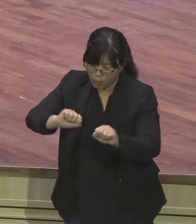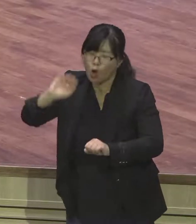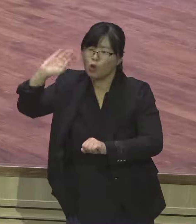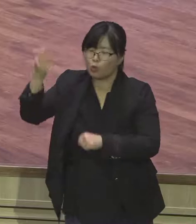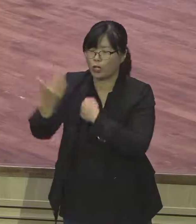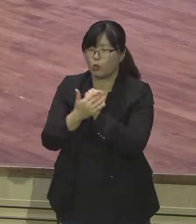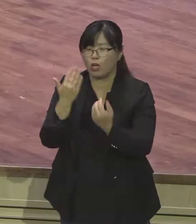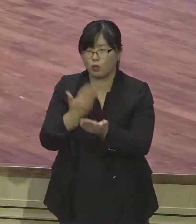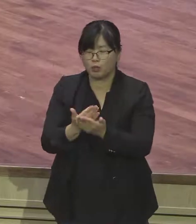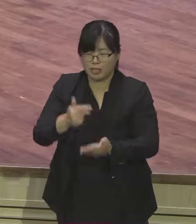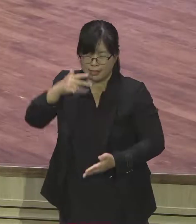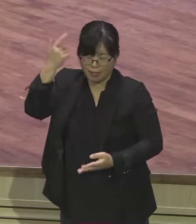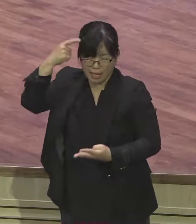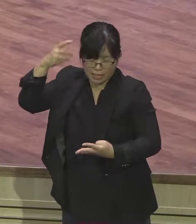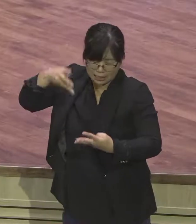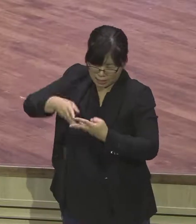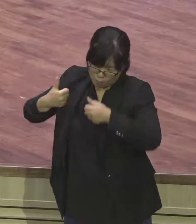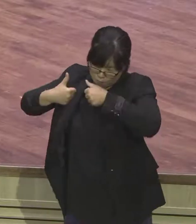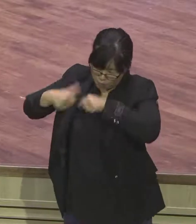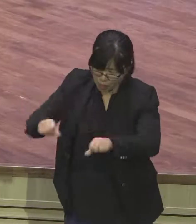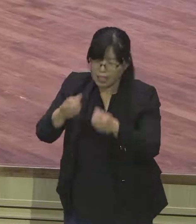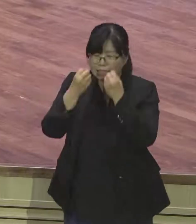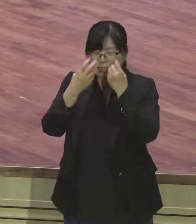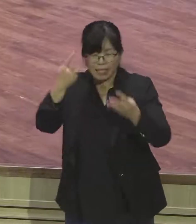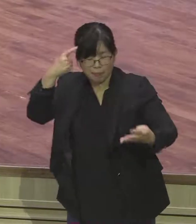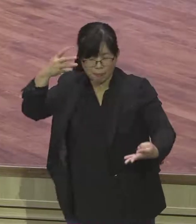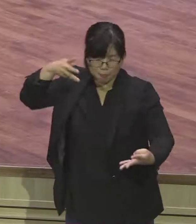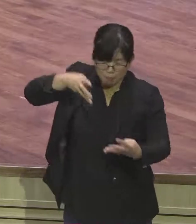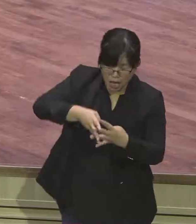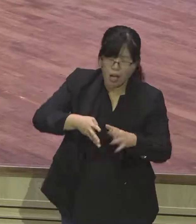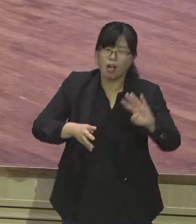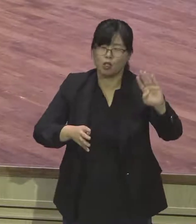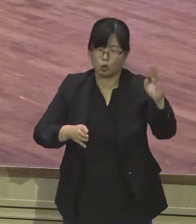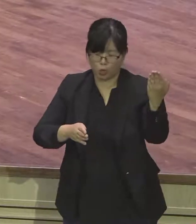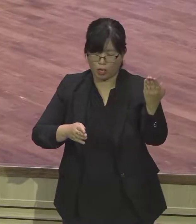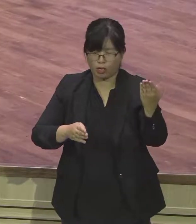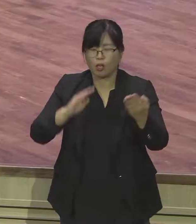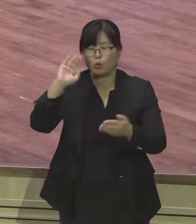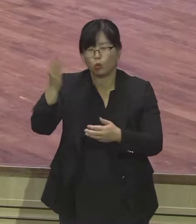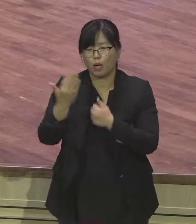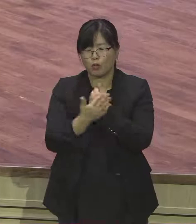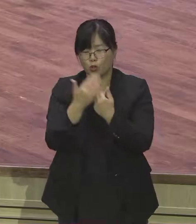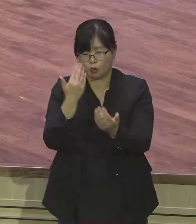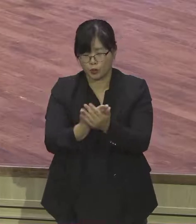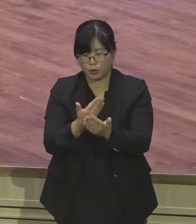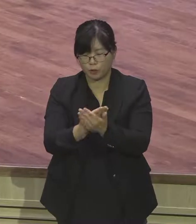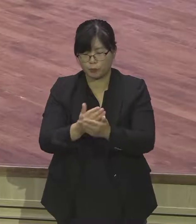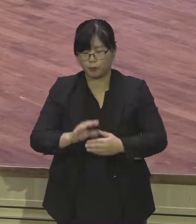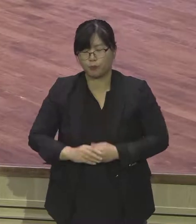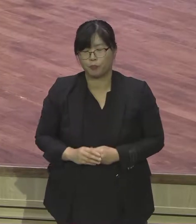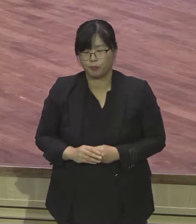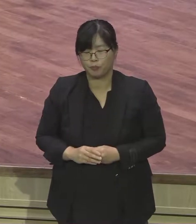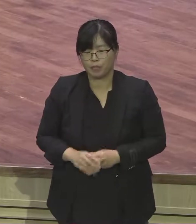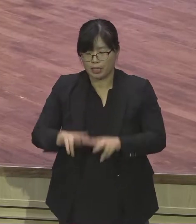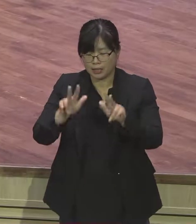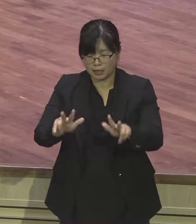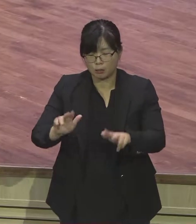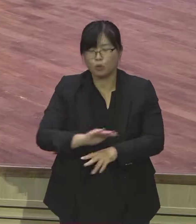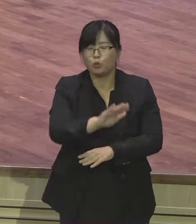여태를 벗어버리고 생명 살리는 새로운 열망으로 회복되게 하여 주옵소서 지금은 우리 모든 문제를